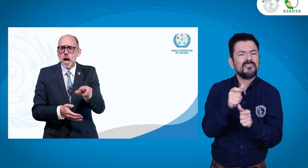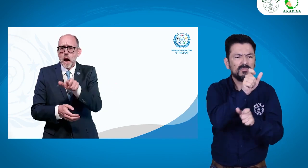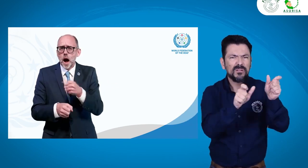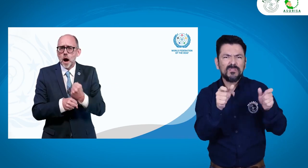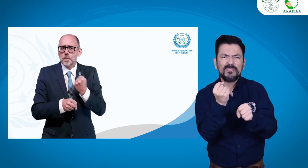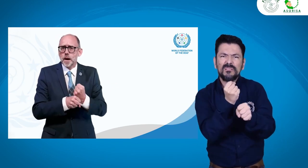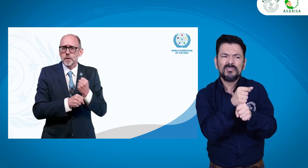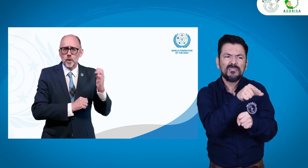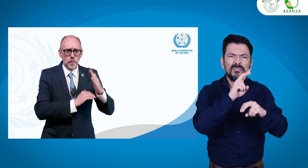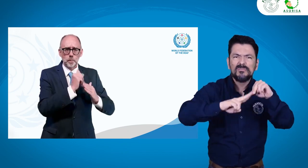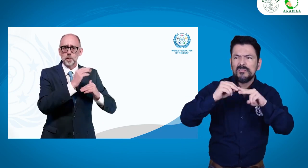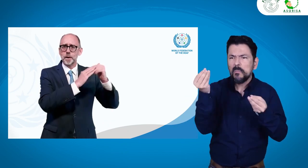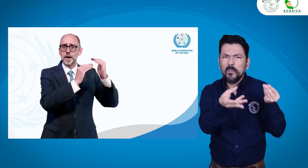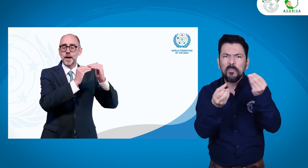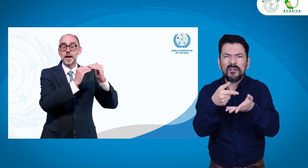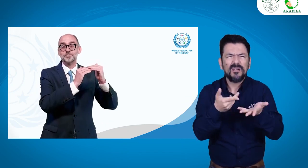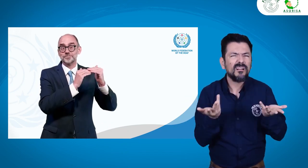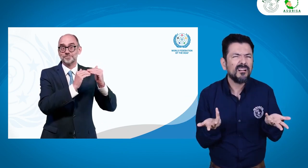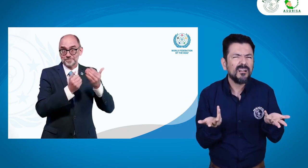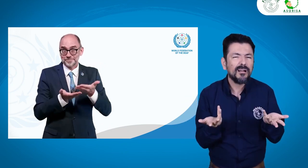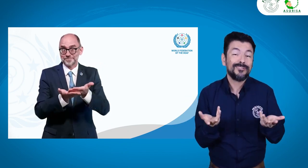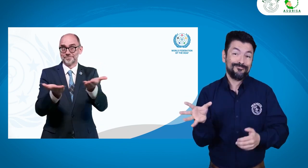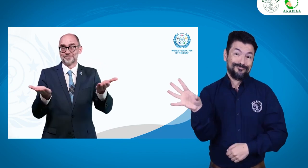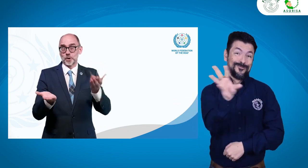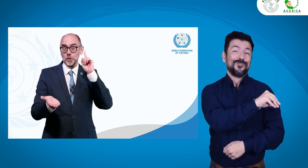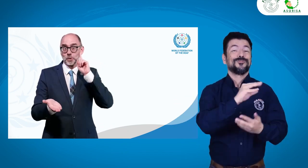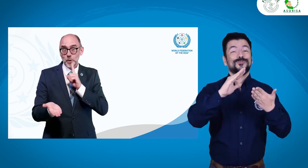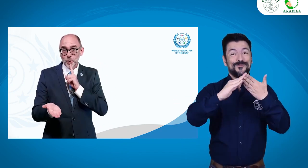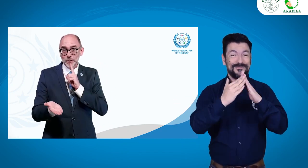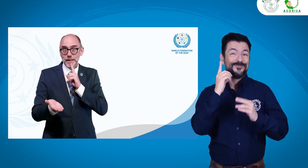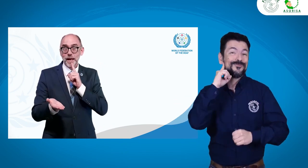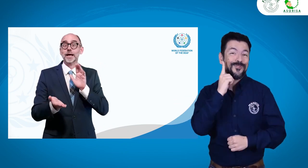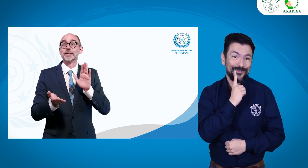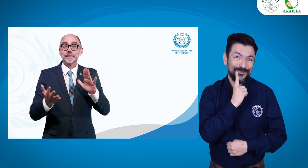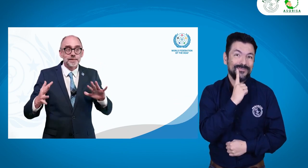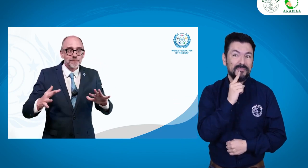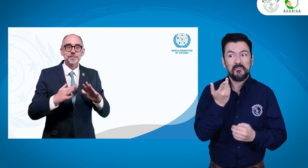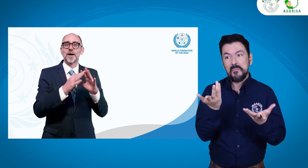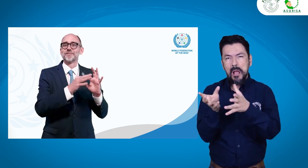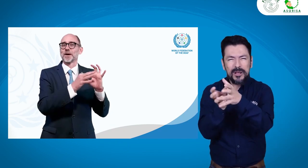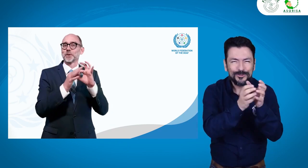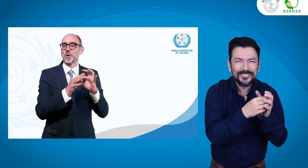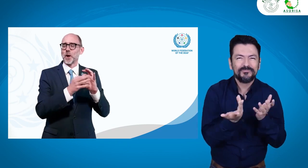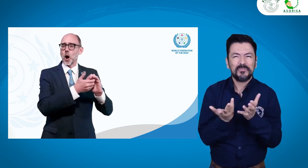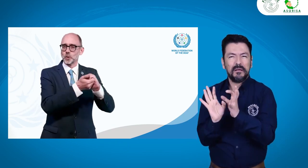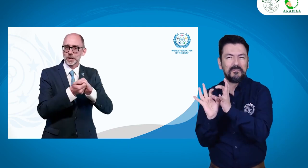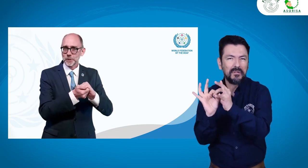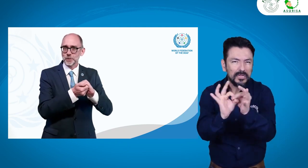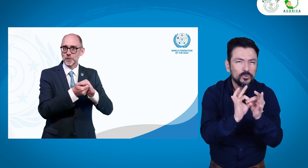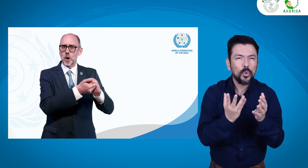todos? ¿Quién construye inicialmente? Pues esa construcción la hacemos todos. La comunidad